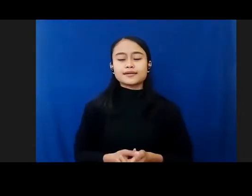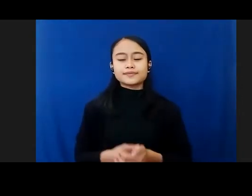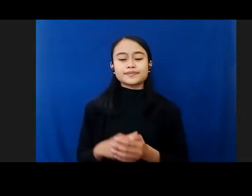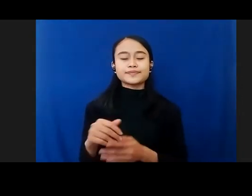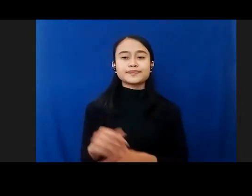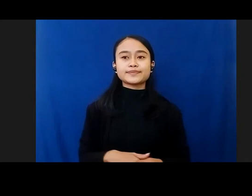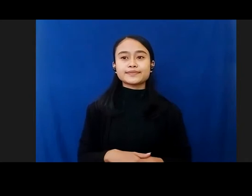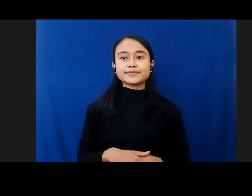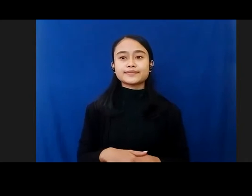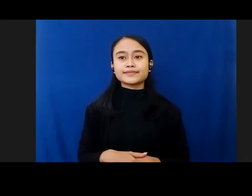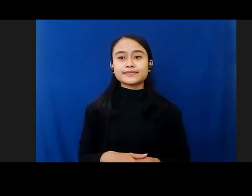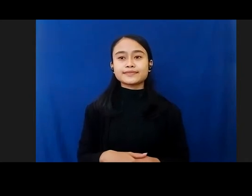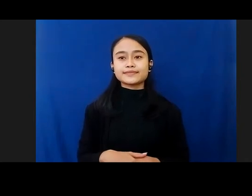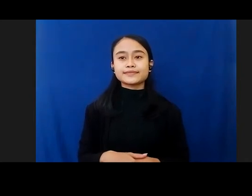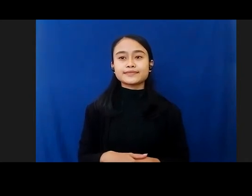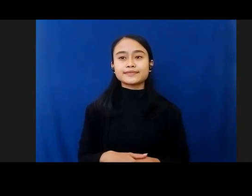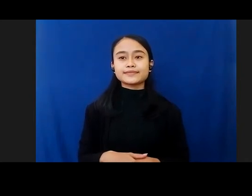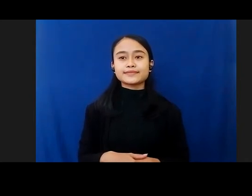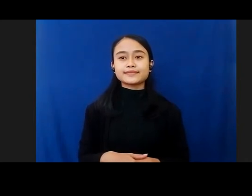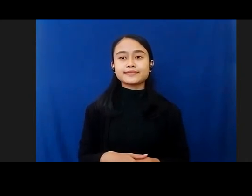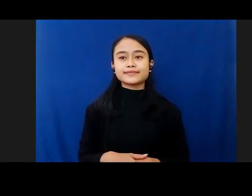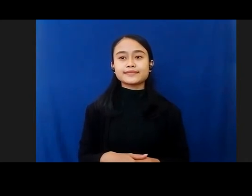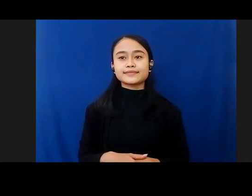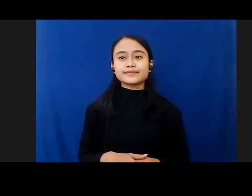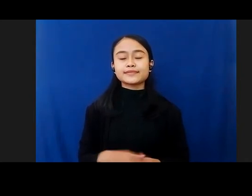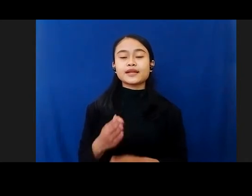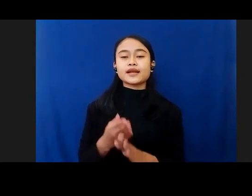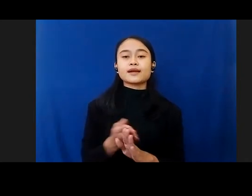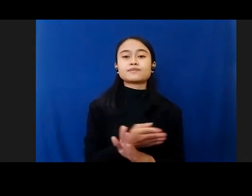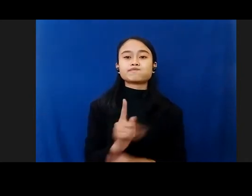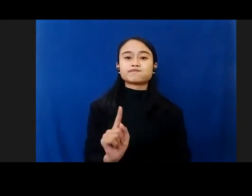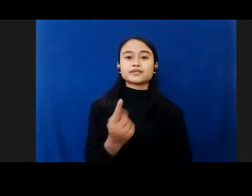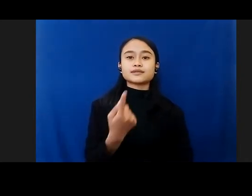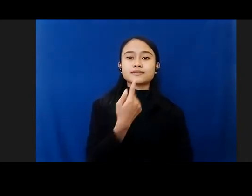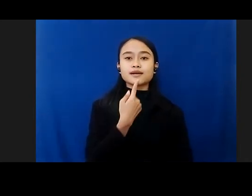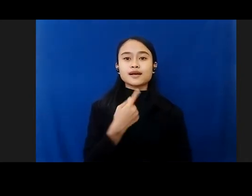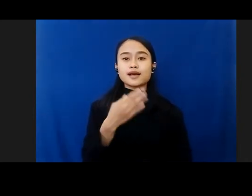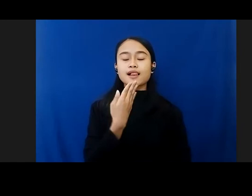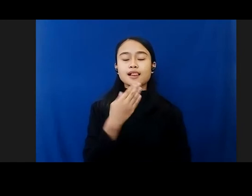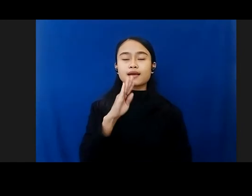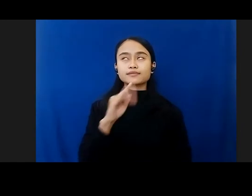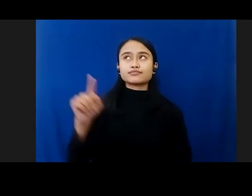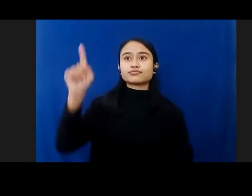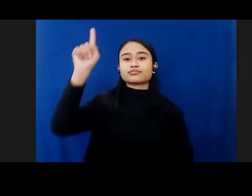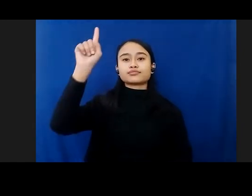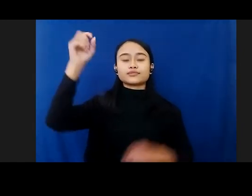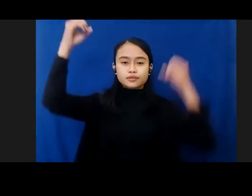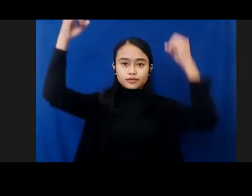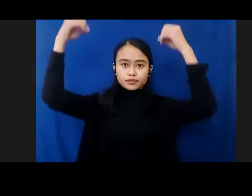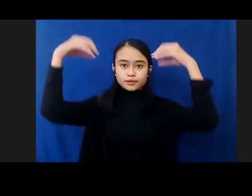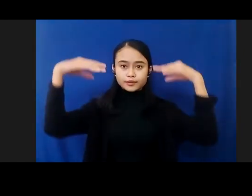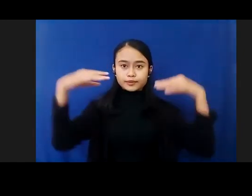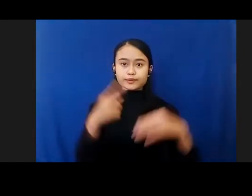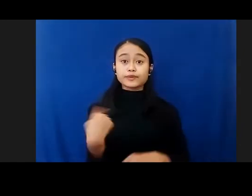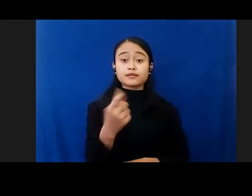-tama, mari kita panjatkan puji syukur kehadirat Tuhan Yang Maha Esa atas rahmatnya, sehingga kita dapat berkumpul